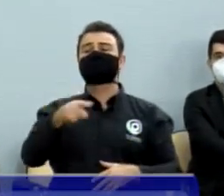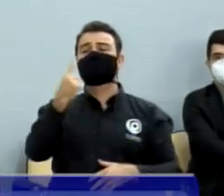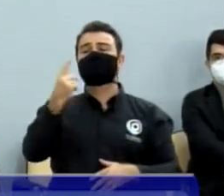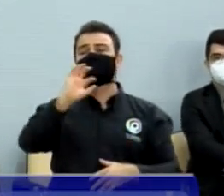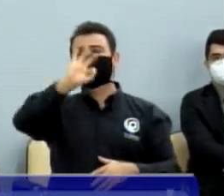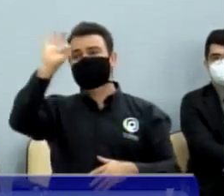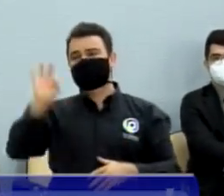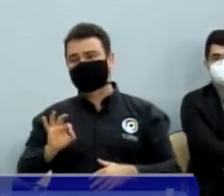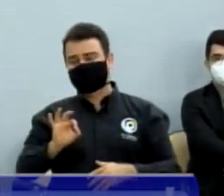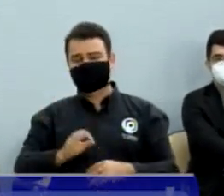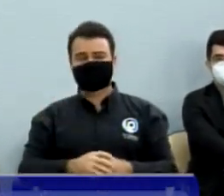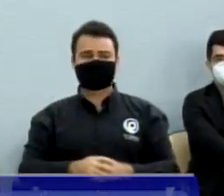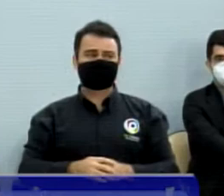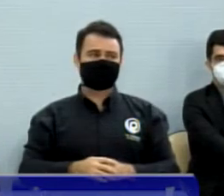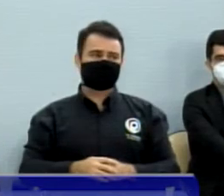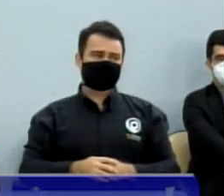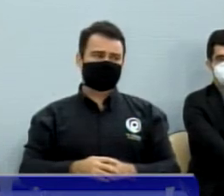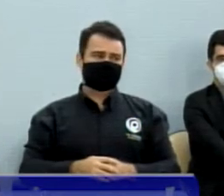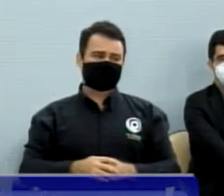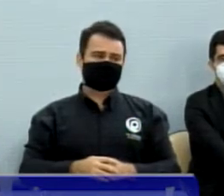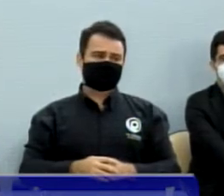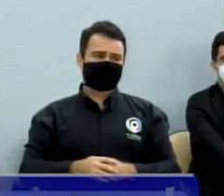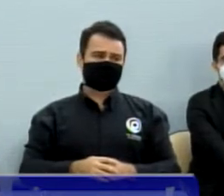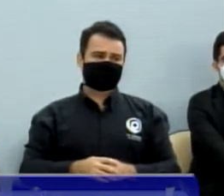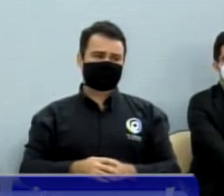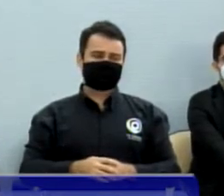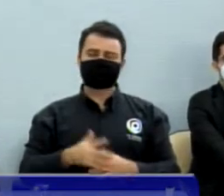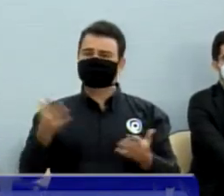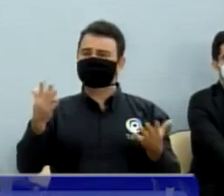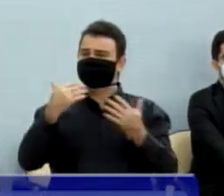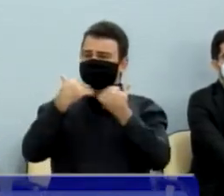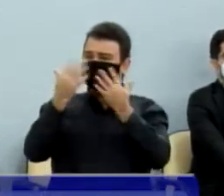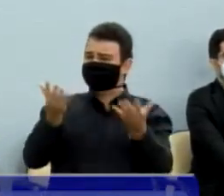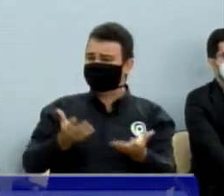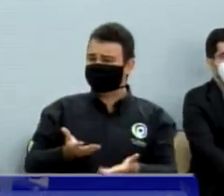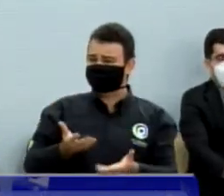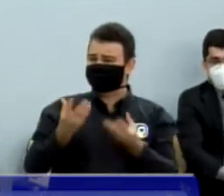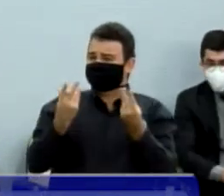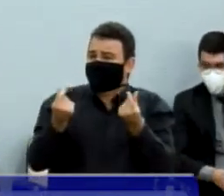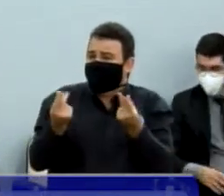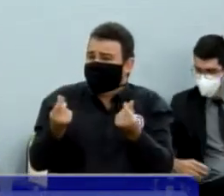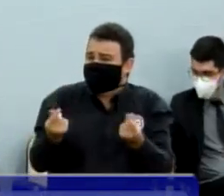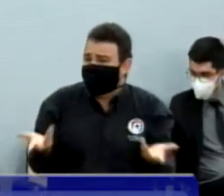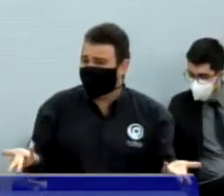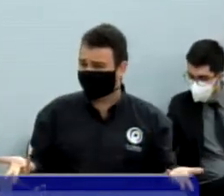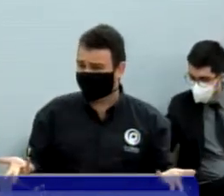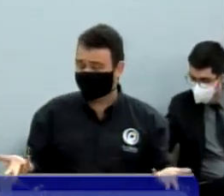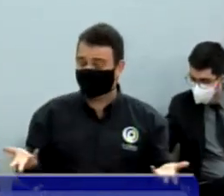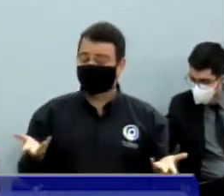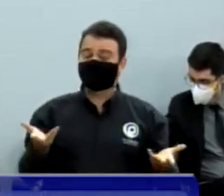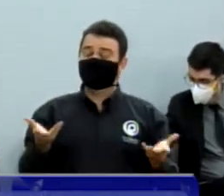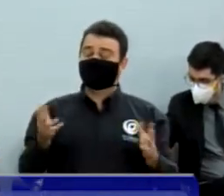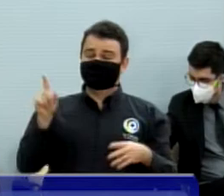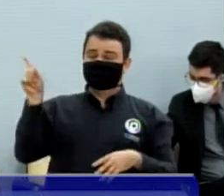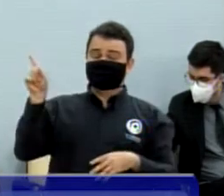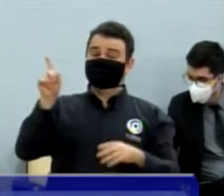que terá para gastar o ano que vem. Ou seja, esse aumento para o município não é nada, mas para o município é muita coisa.